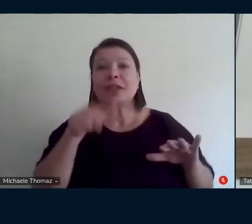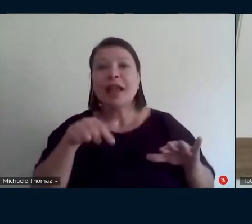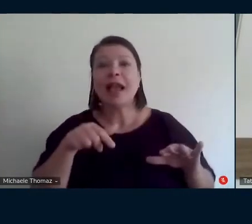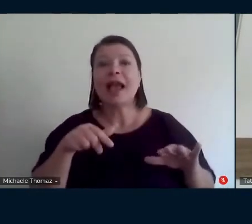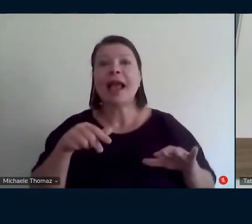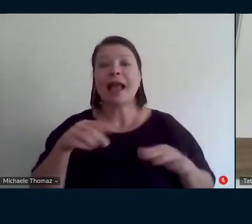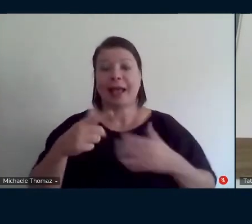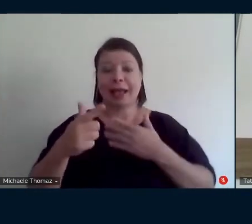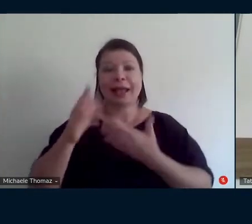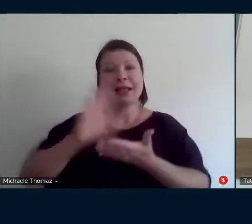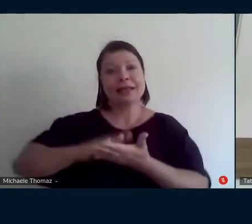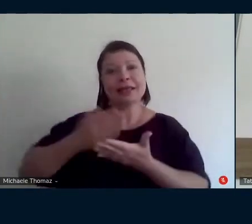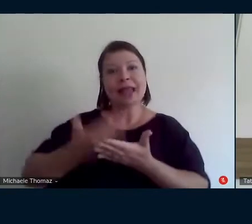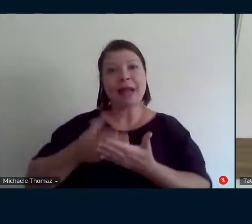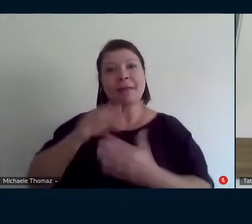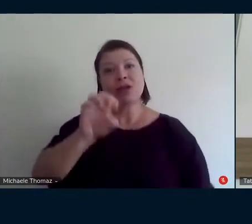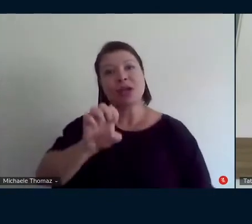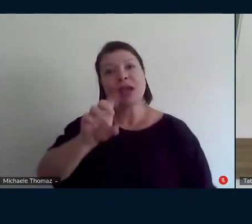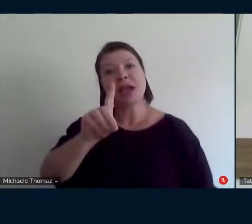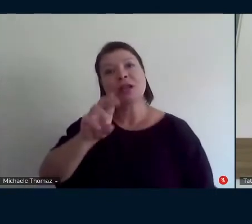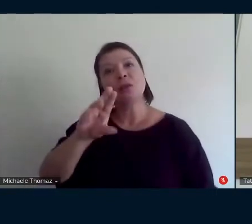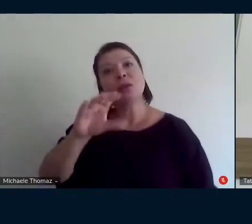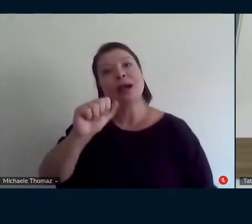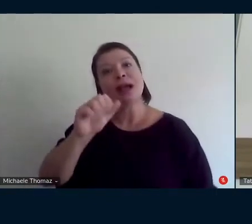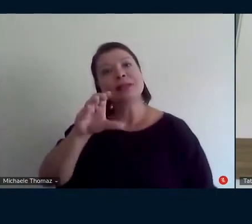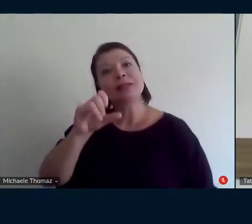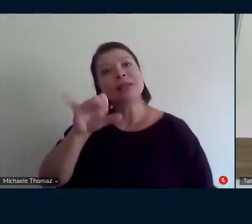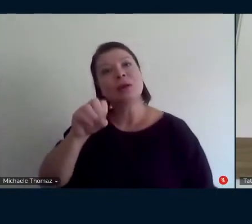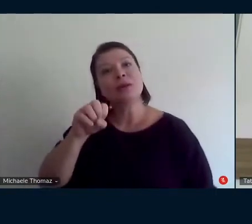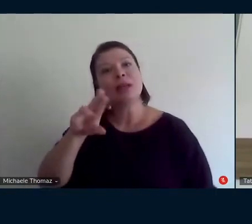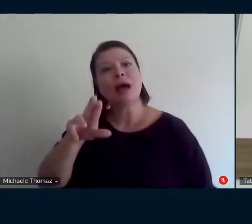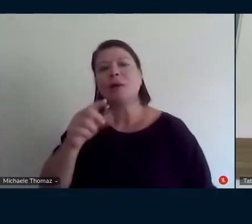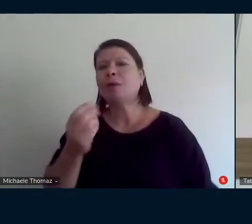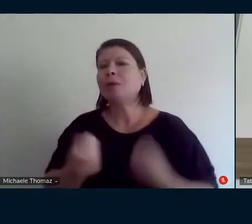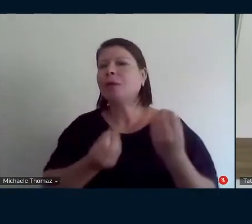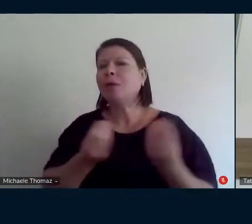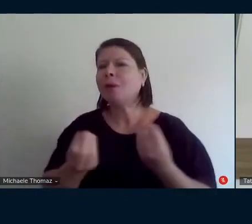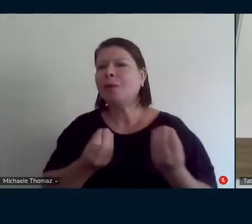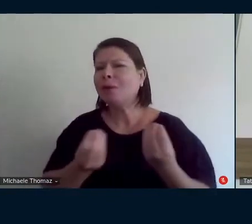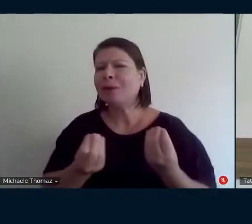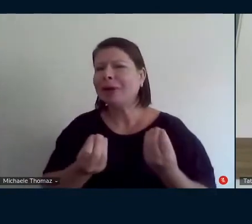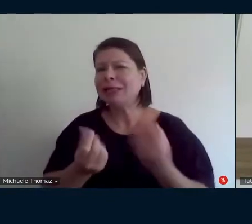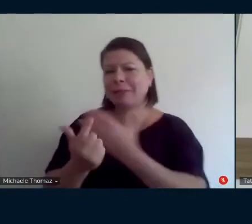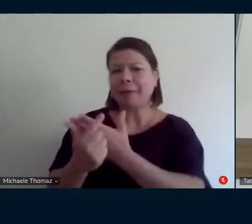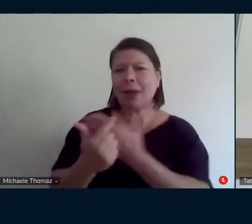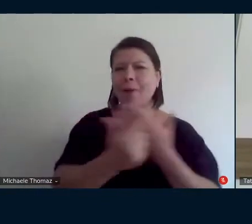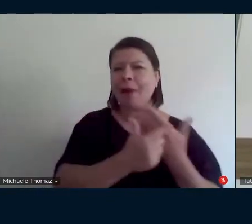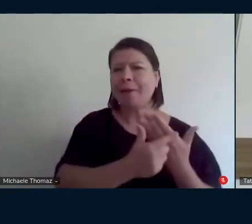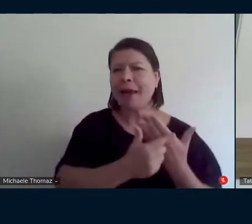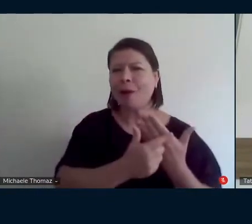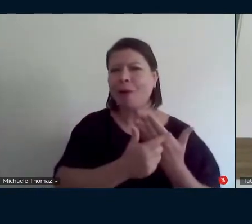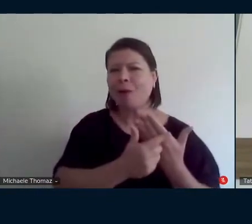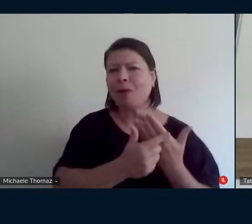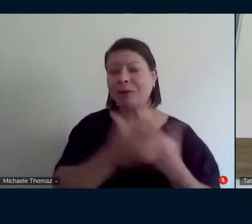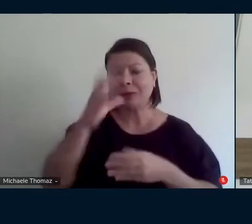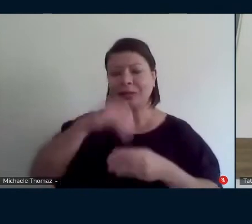toda essa vivência como teoricamente isso se movimenta dentro da escola porque a